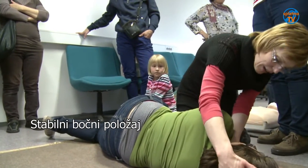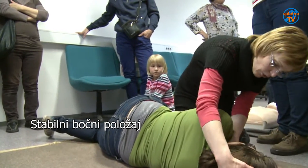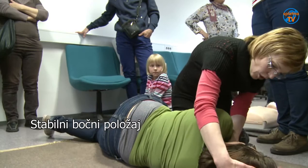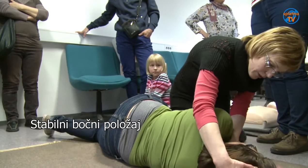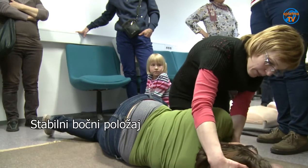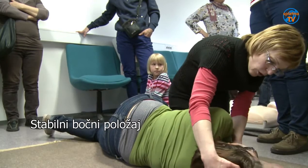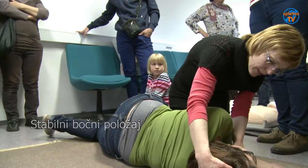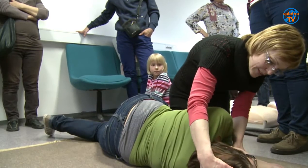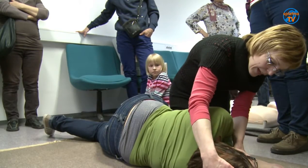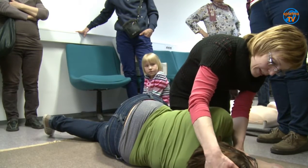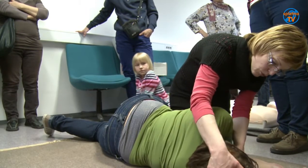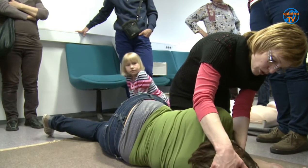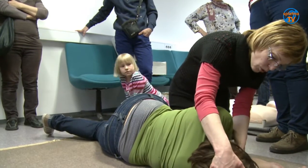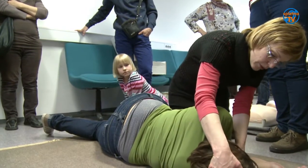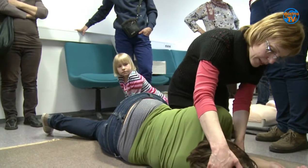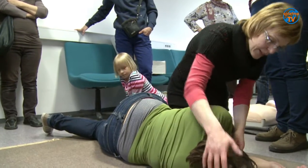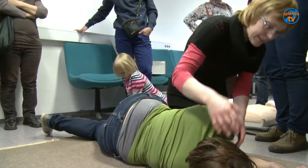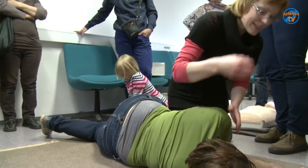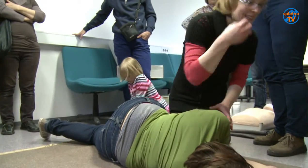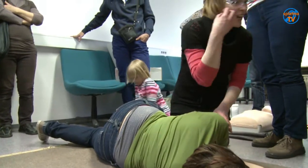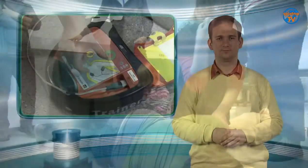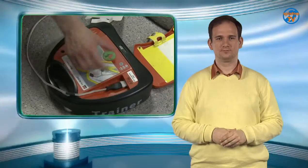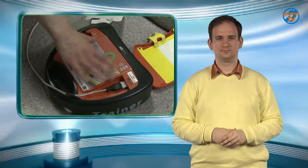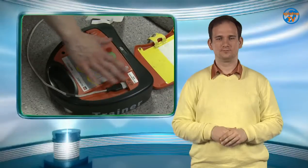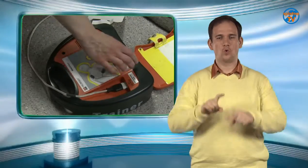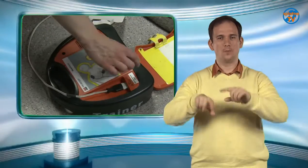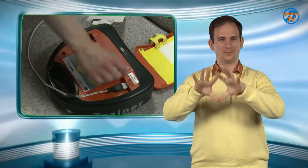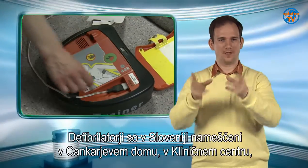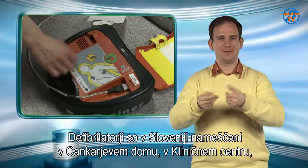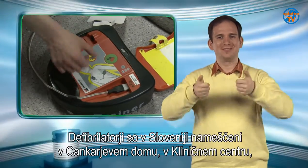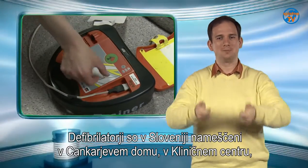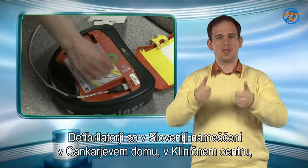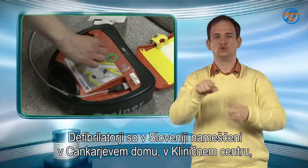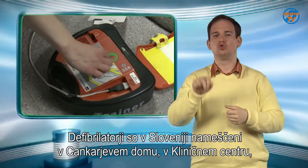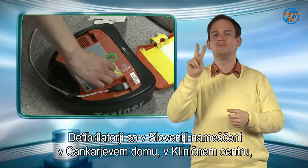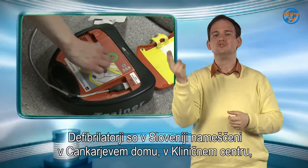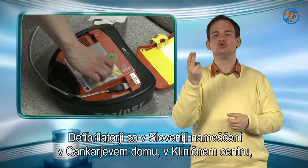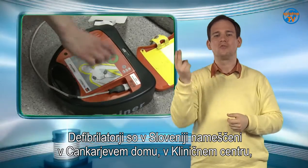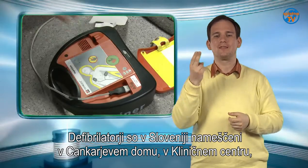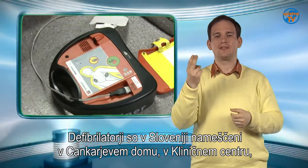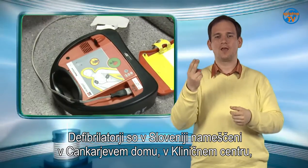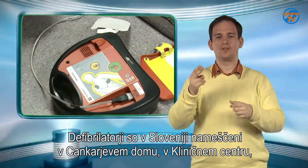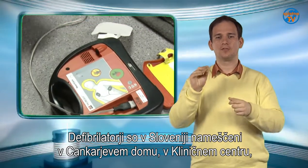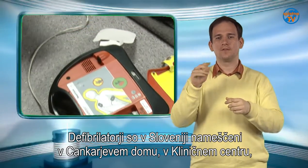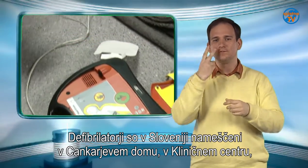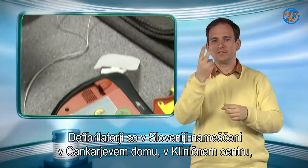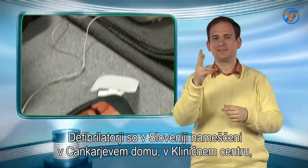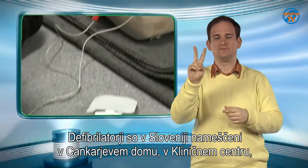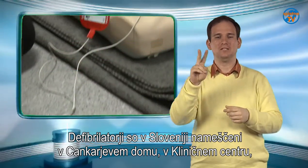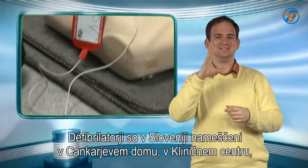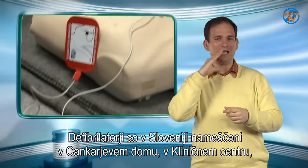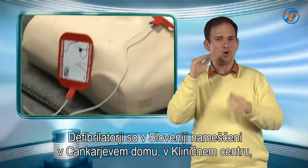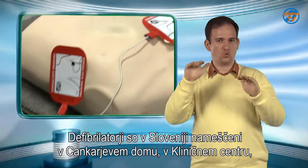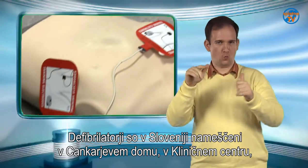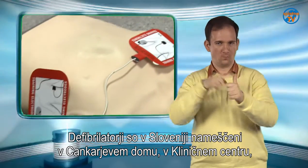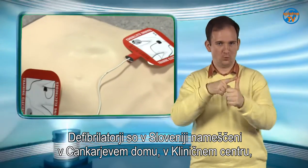Glavo, malo nazaj in nam zdel. Da steče. Defibrilatorji so v Sloveniji nameščeni v Cankarjevem